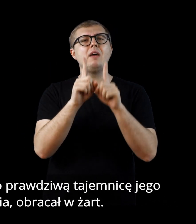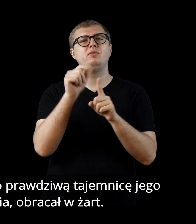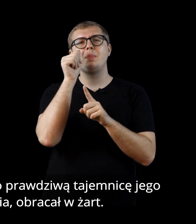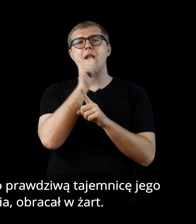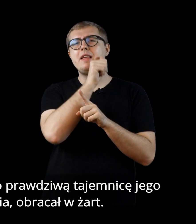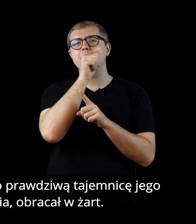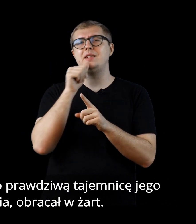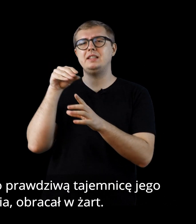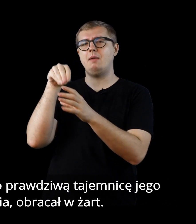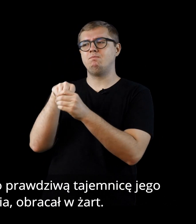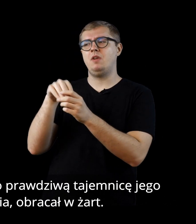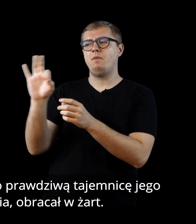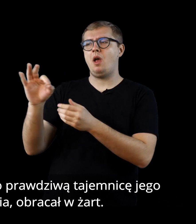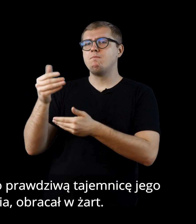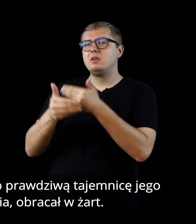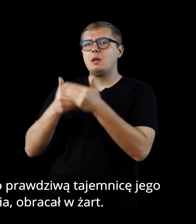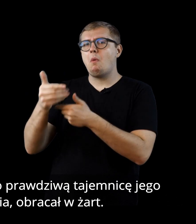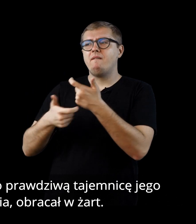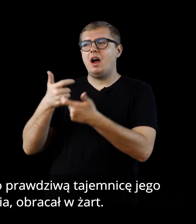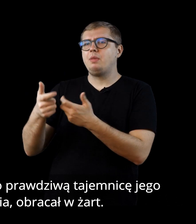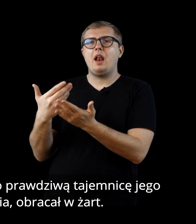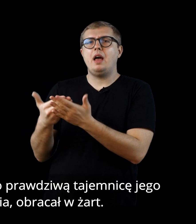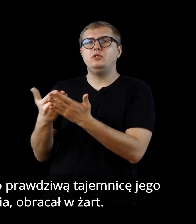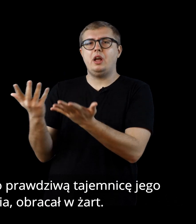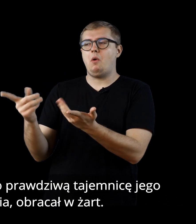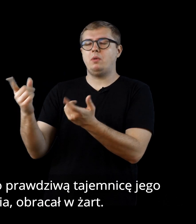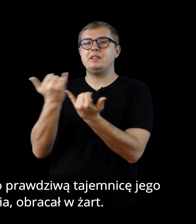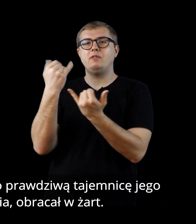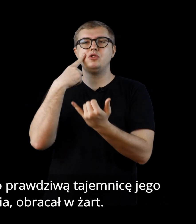Wszystko, co stanowiło prawdziwą tajemnicę jego postępowania, obracał w żart.